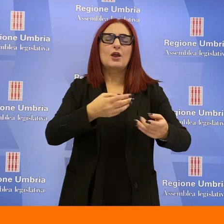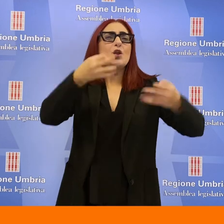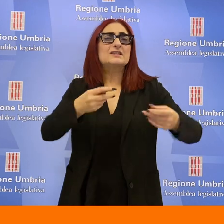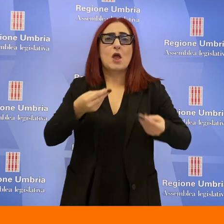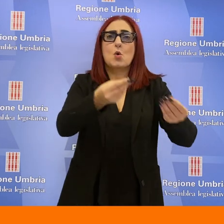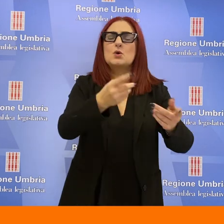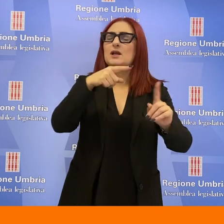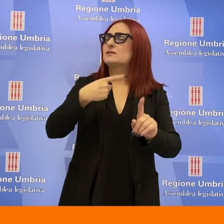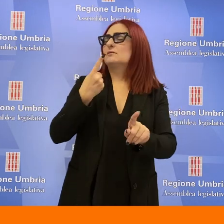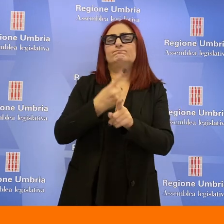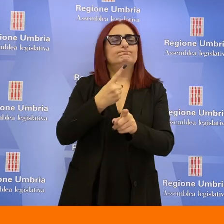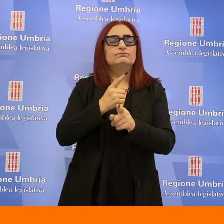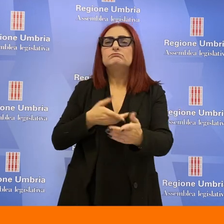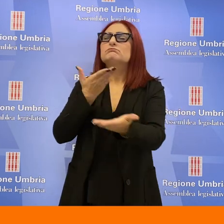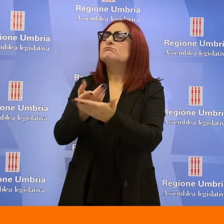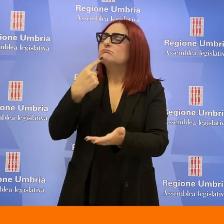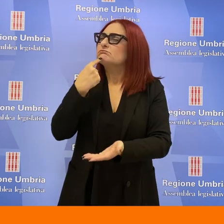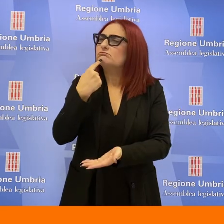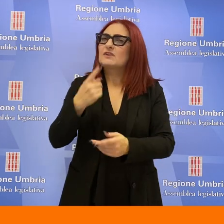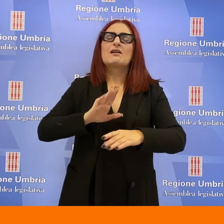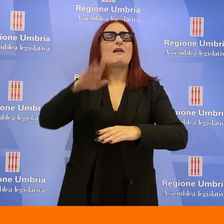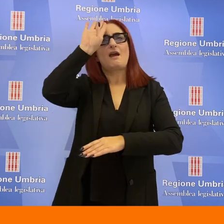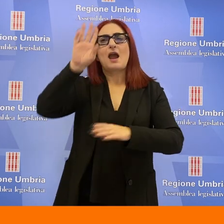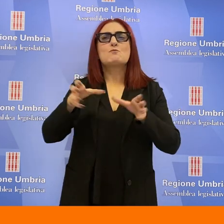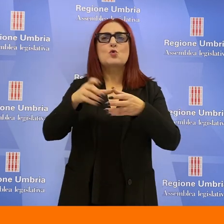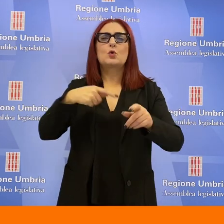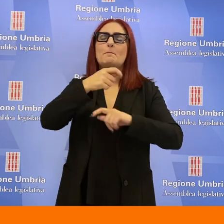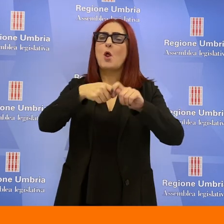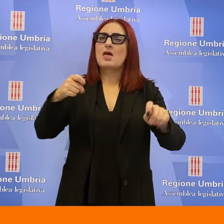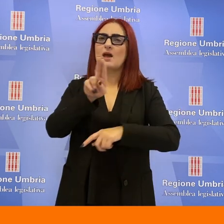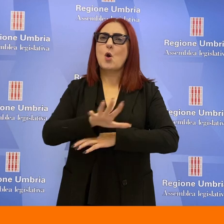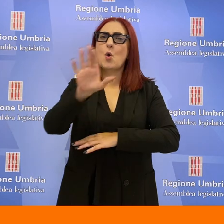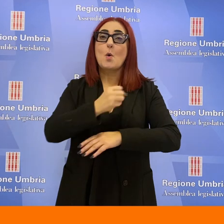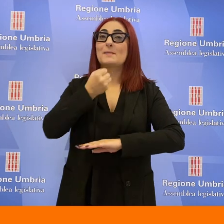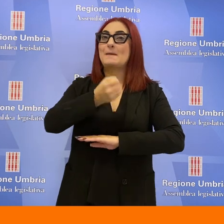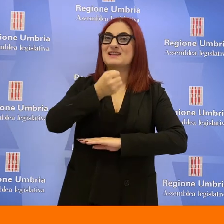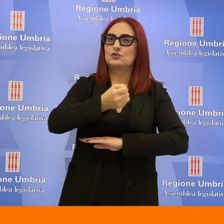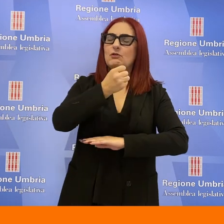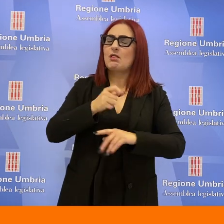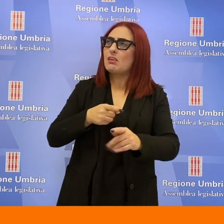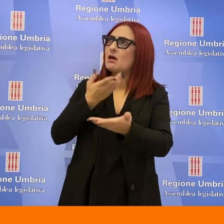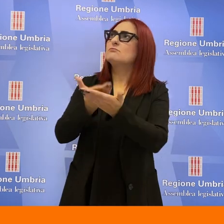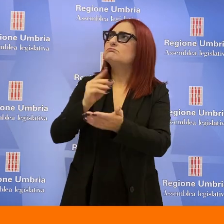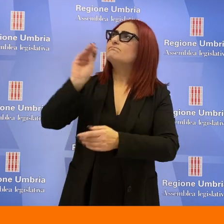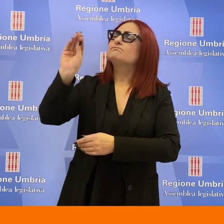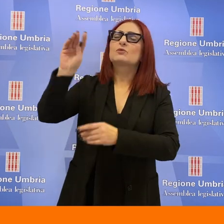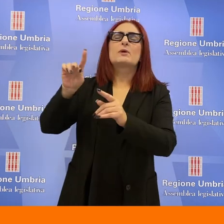territorio, lo dice il capogruppo in Assemblea Legislativa della Lega Umbria, Stefano Pastorelli, che annuncia un